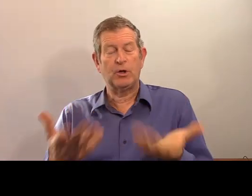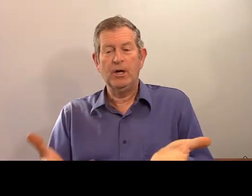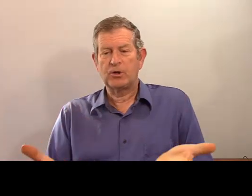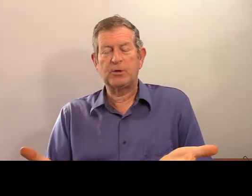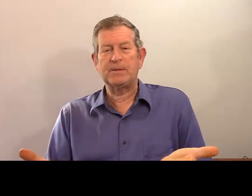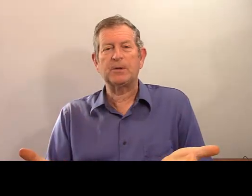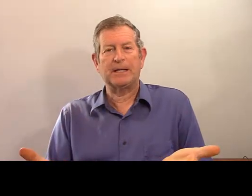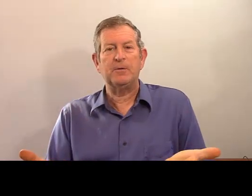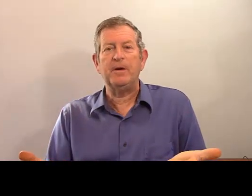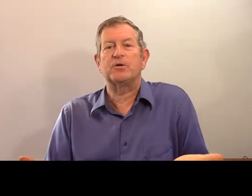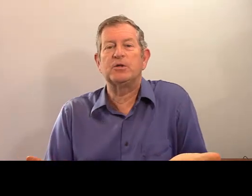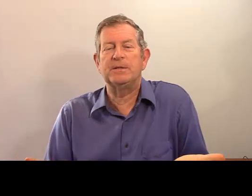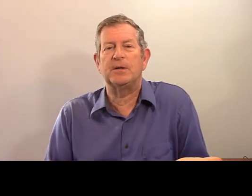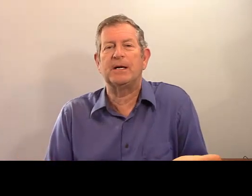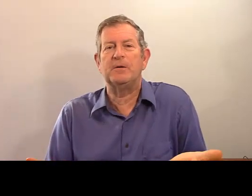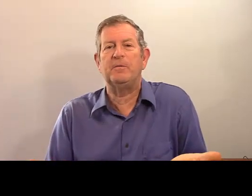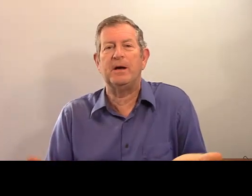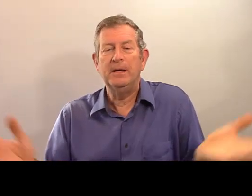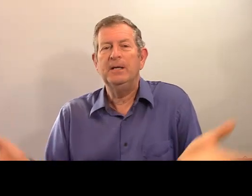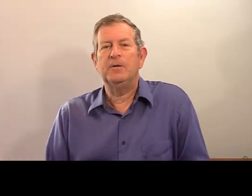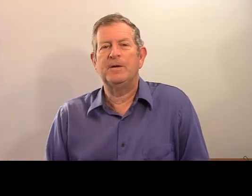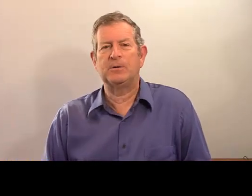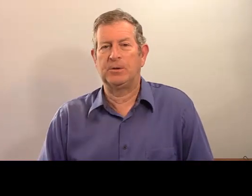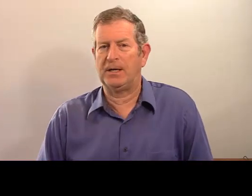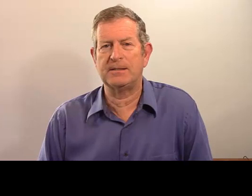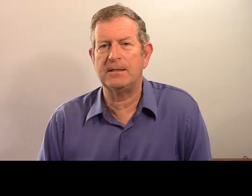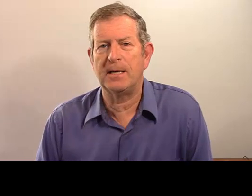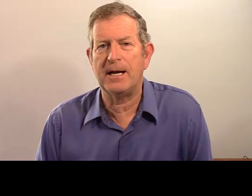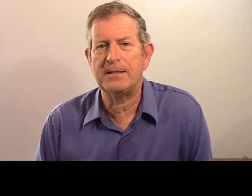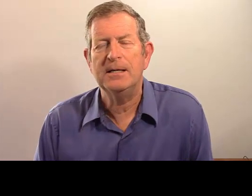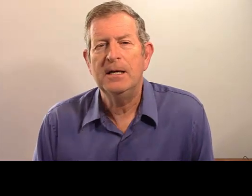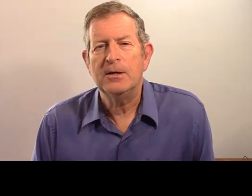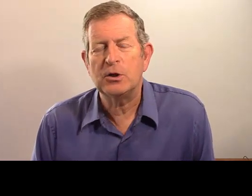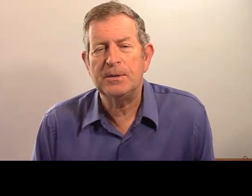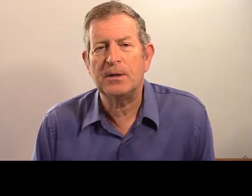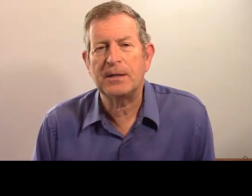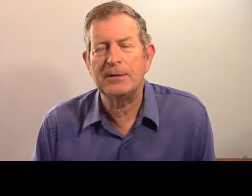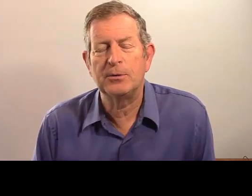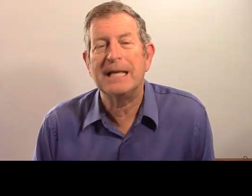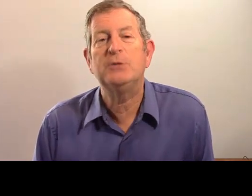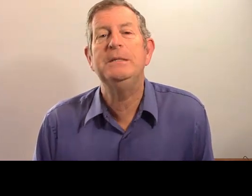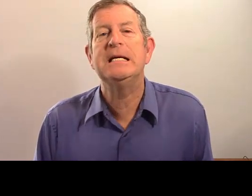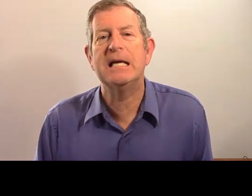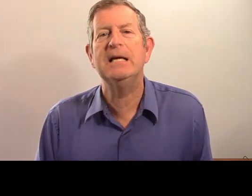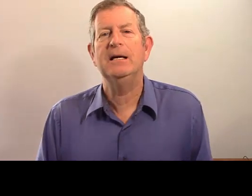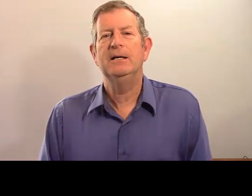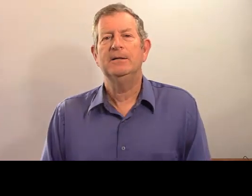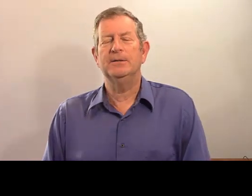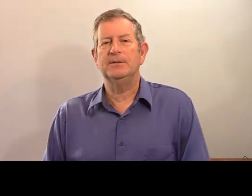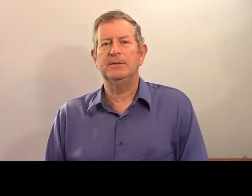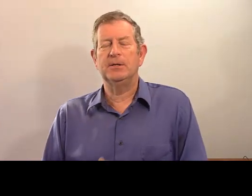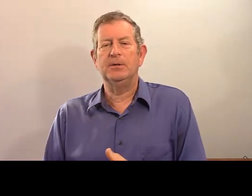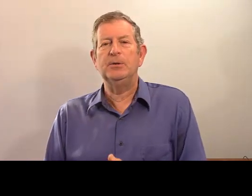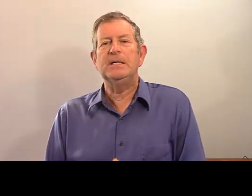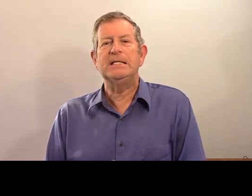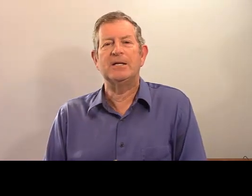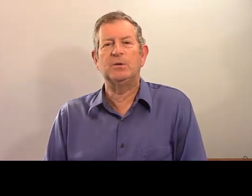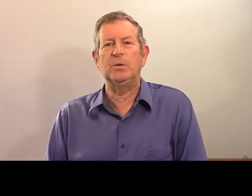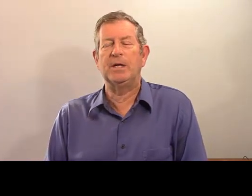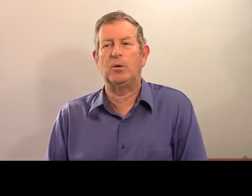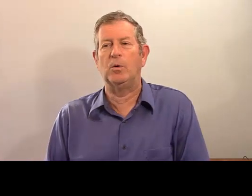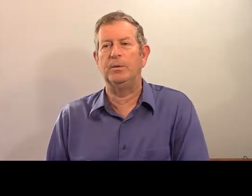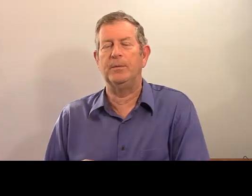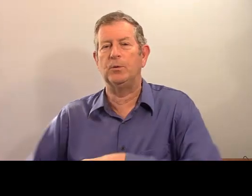C'est ce que je suis en train de faire. Je suis en train de faire de façon très indirecte. Je suis en train d'expliquer l